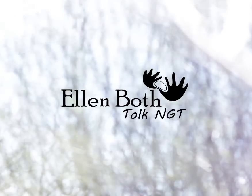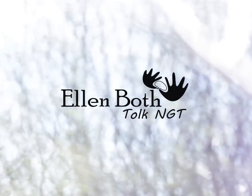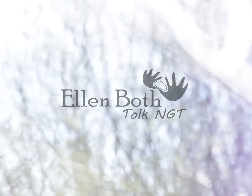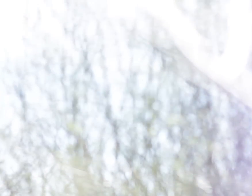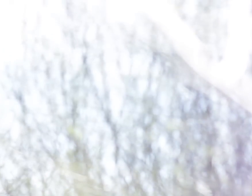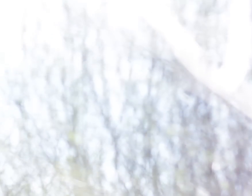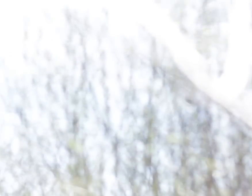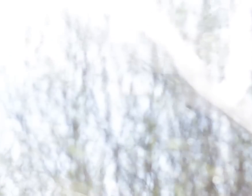Looft